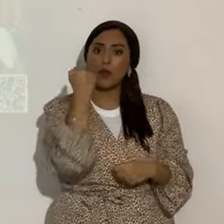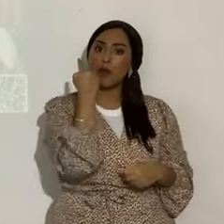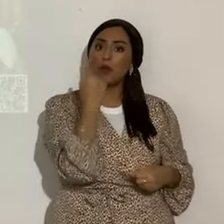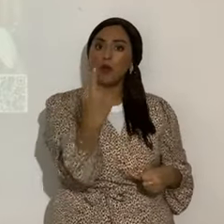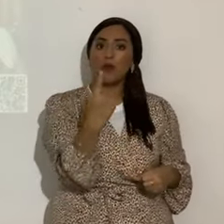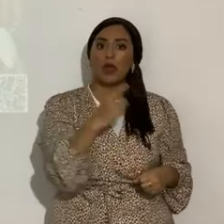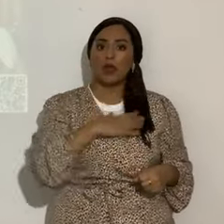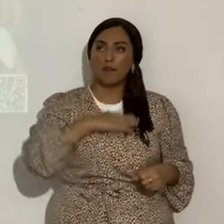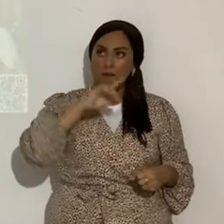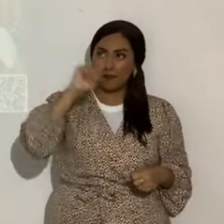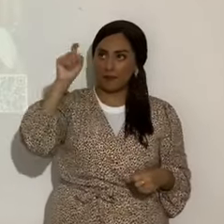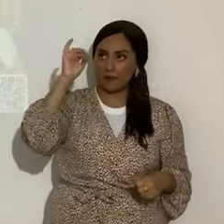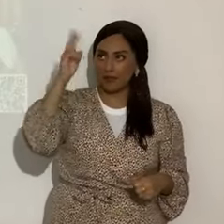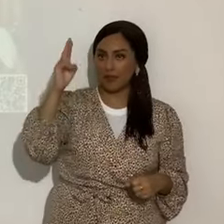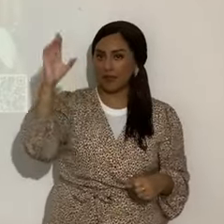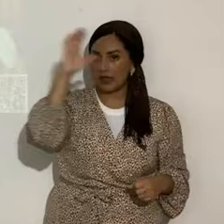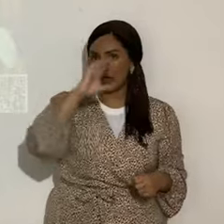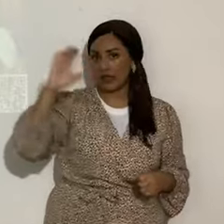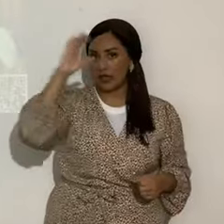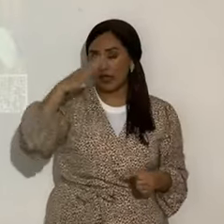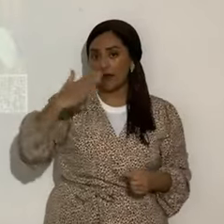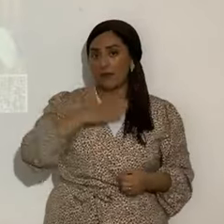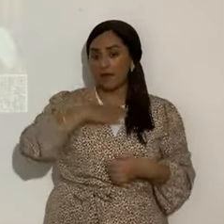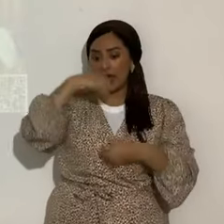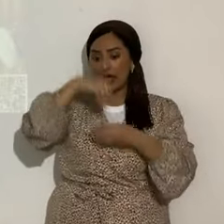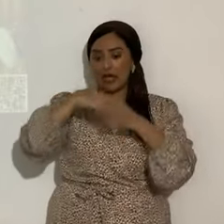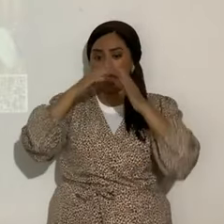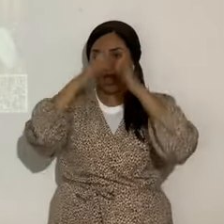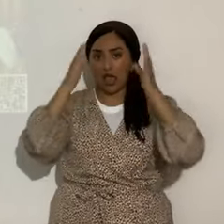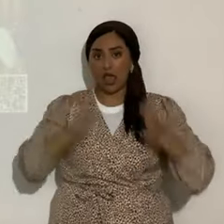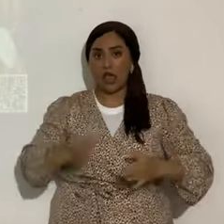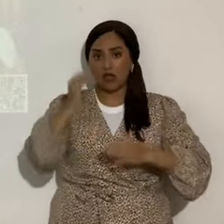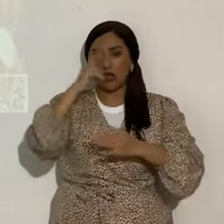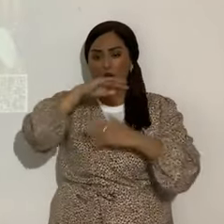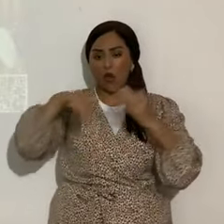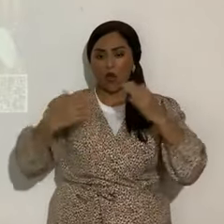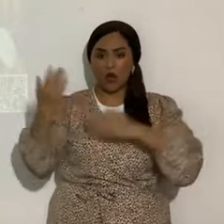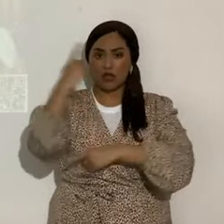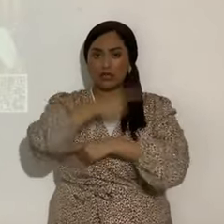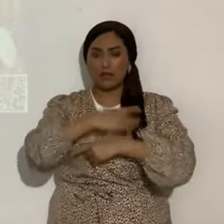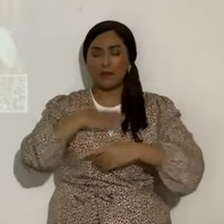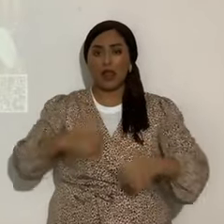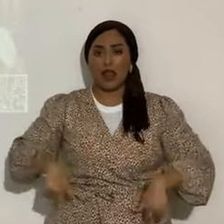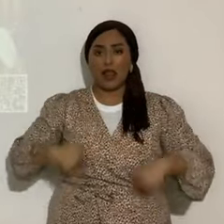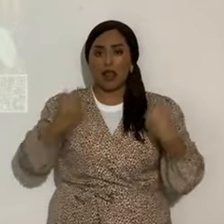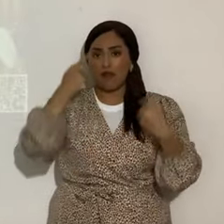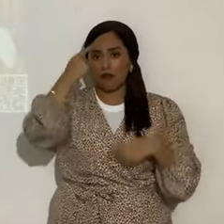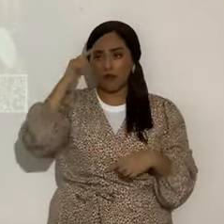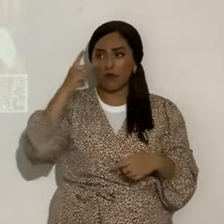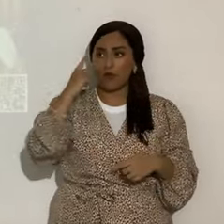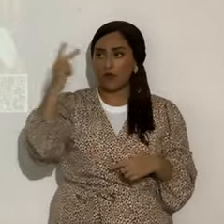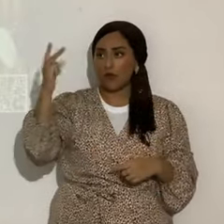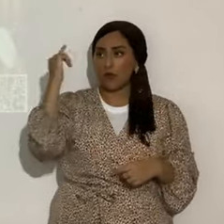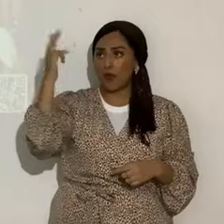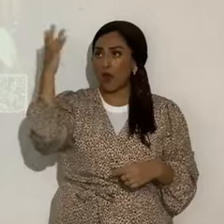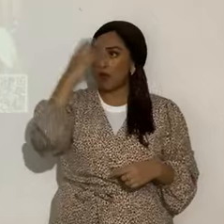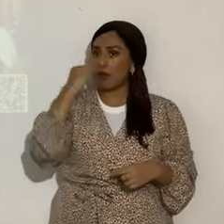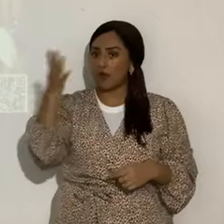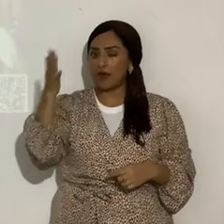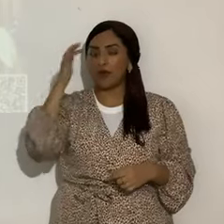Una cosa he demandado a Yahweh, esta buscaré que esté yo en la casa de Yahweh todos los días de mi vida, para contemplar la hermosura de Yahweh y para inquirir